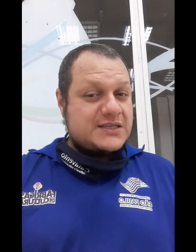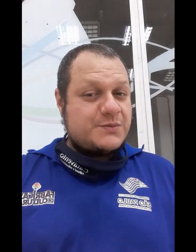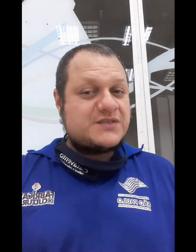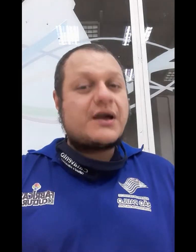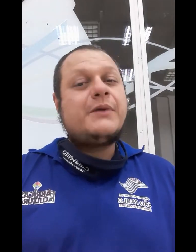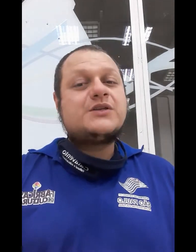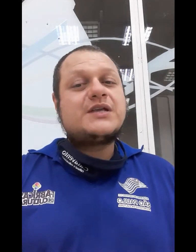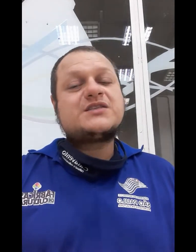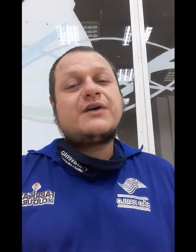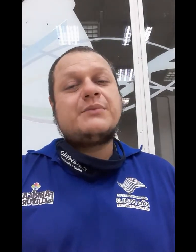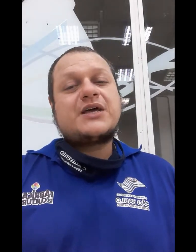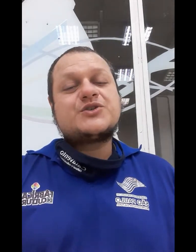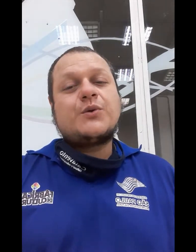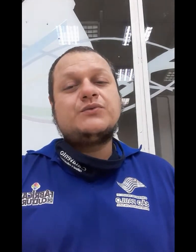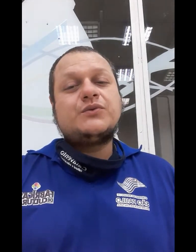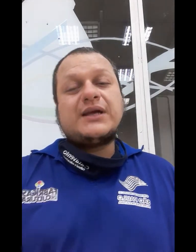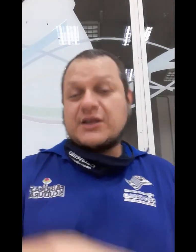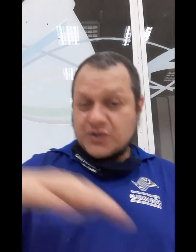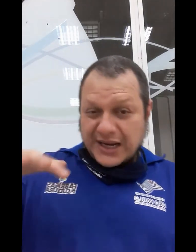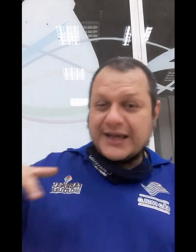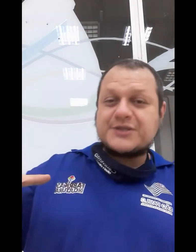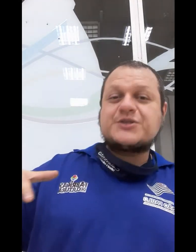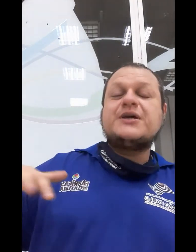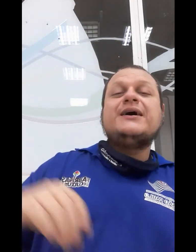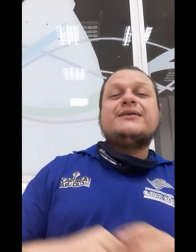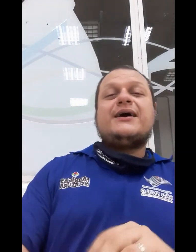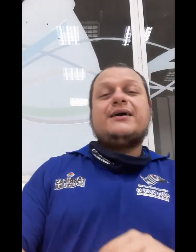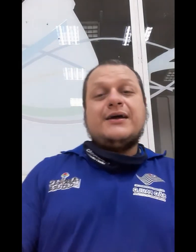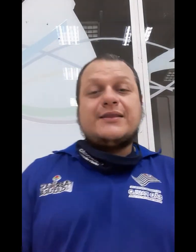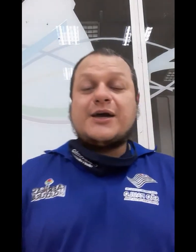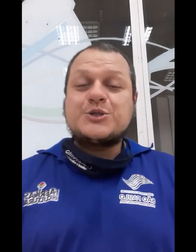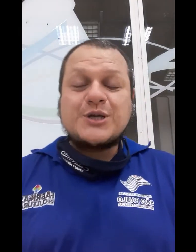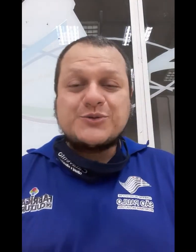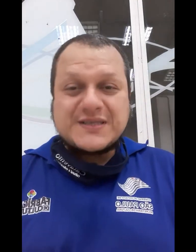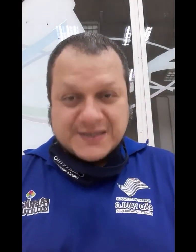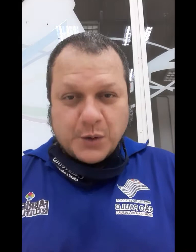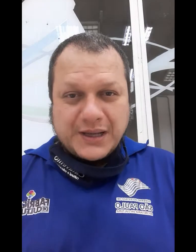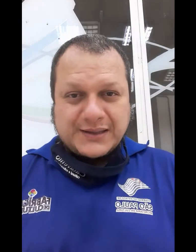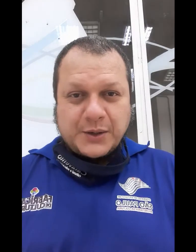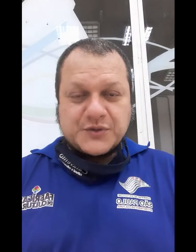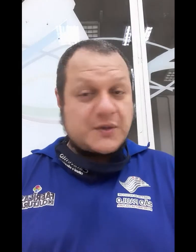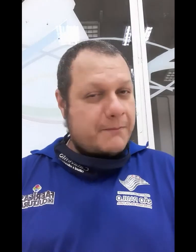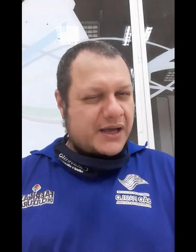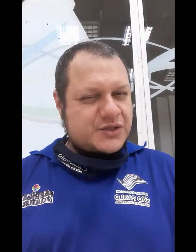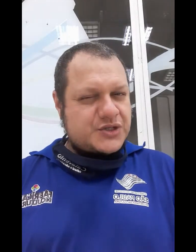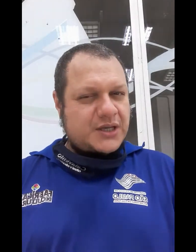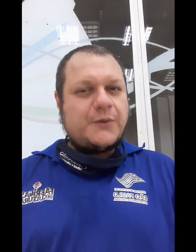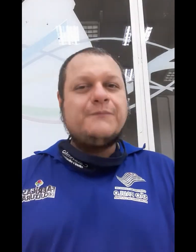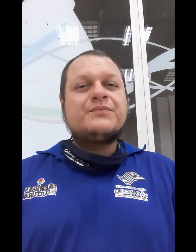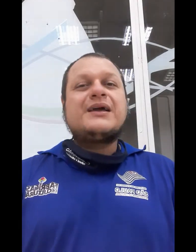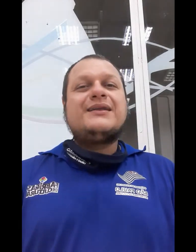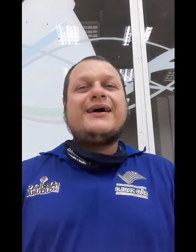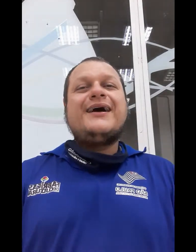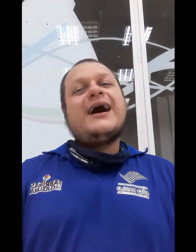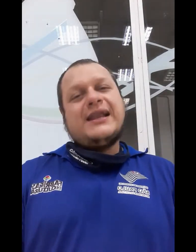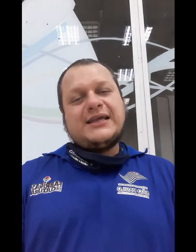especificamente das fábricas de cultura da Zona Leste, na região de São Mateus, pertinho ali